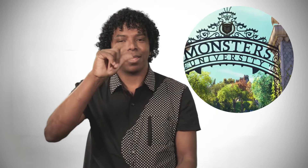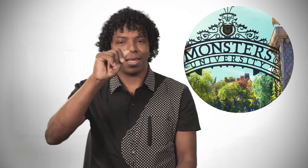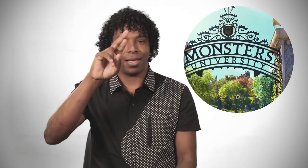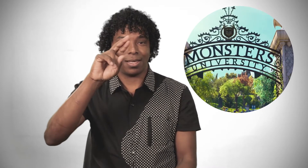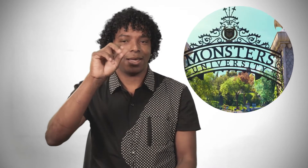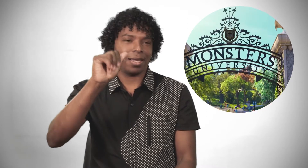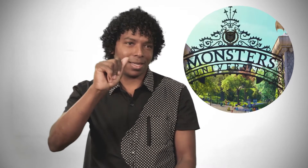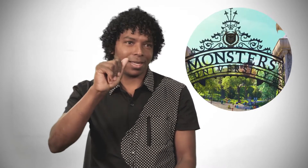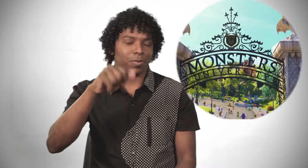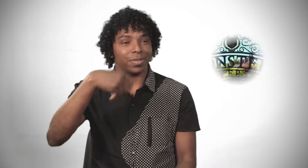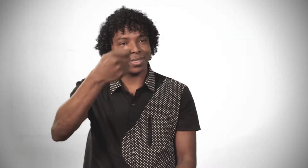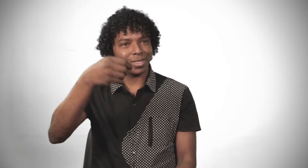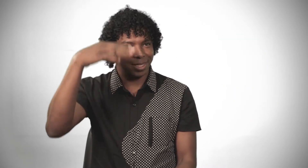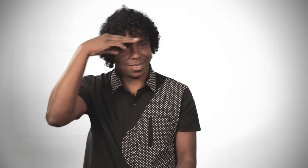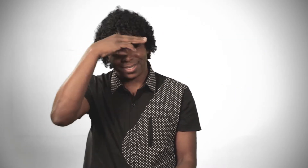Clara, assim é o sinal dela.